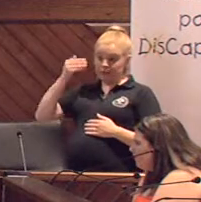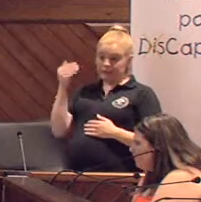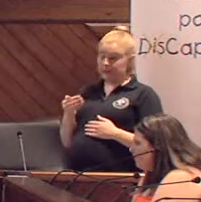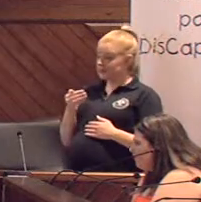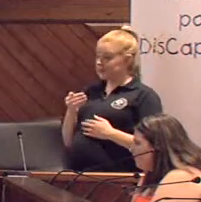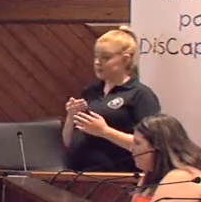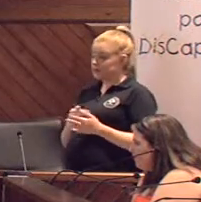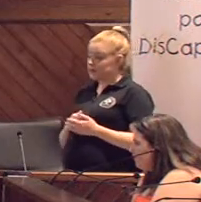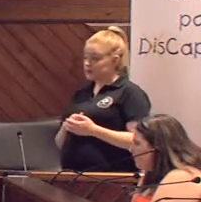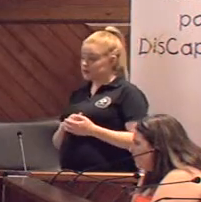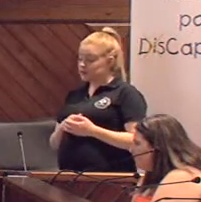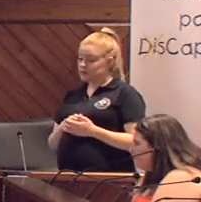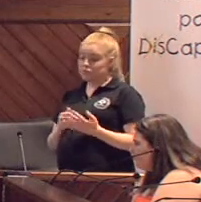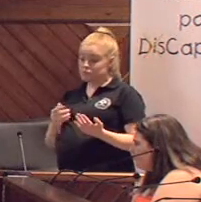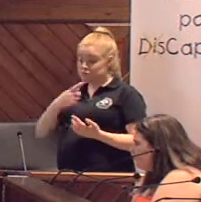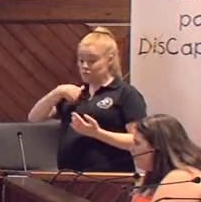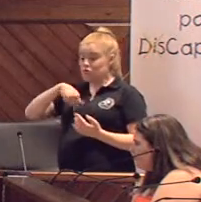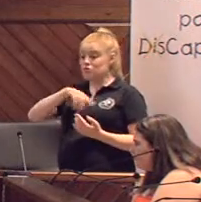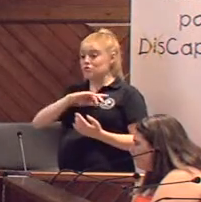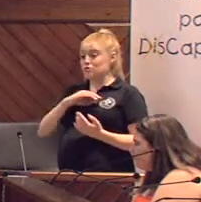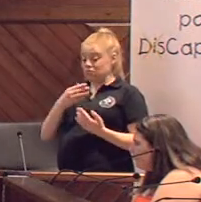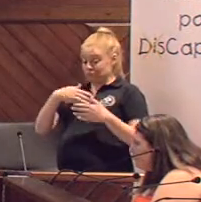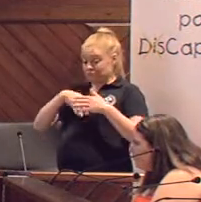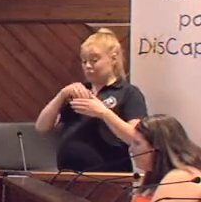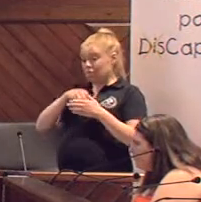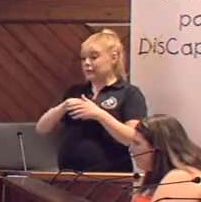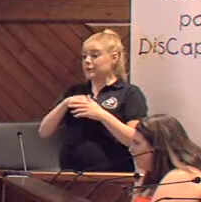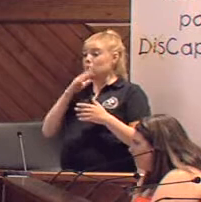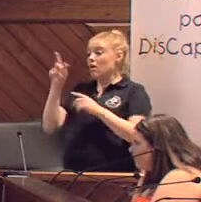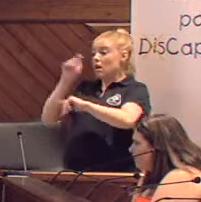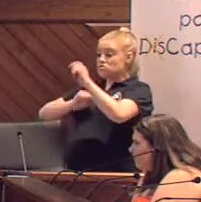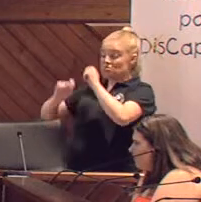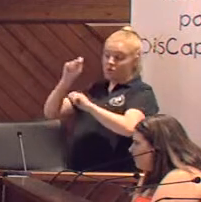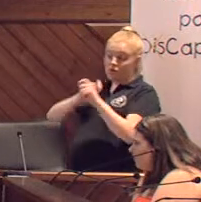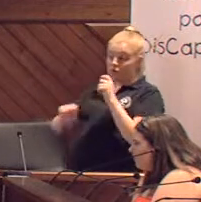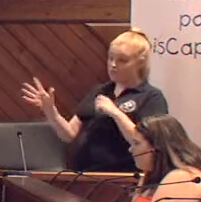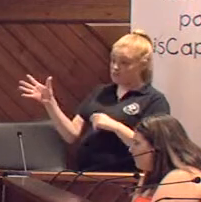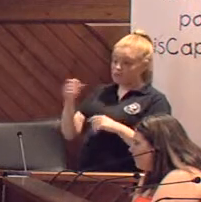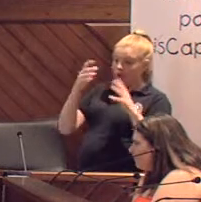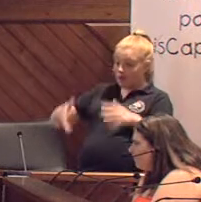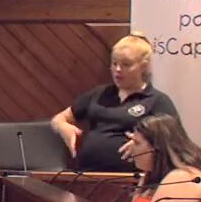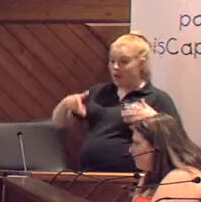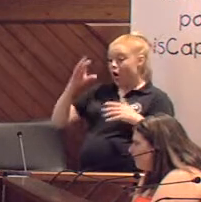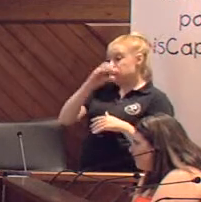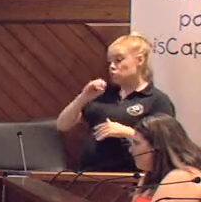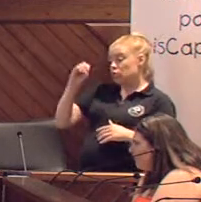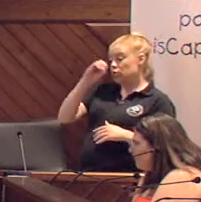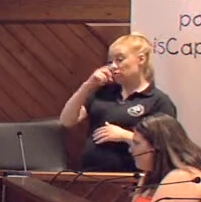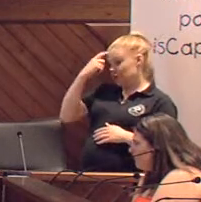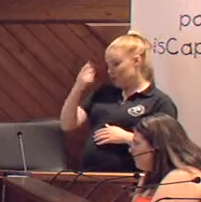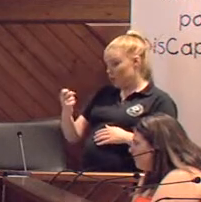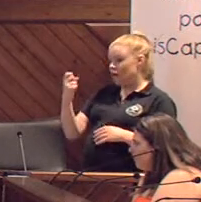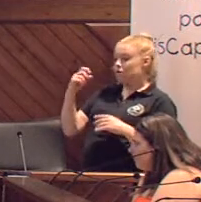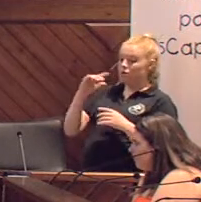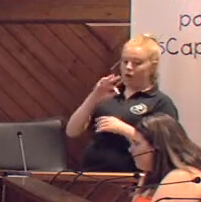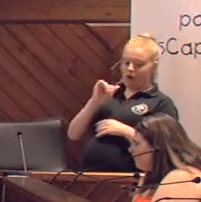una cosa que nosotros llevamos dentro, porque lo que son todas las asociaciones, el voluntariado de CAN, de PRODE, de Recuerda,